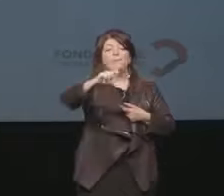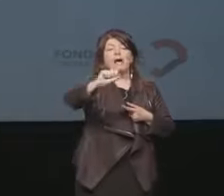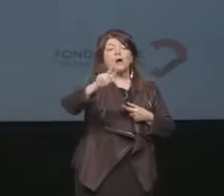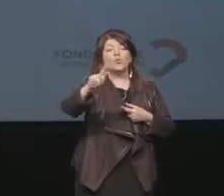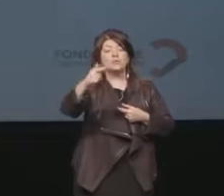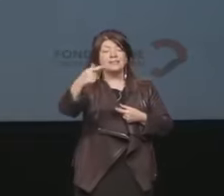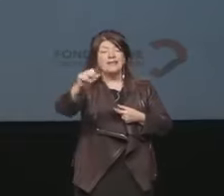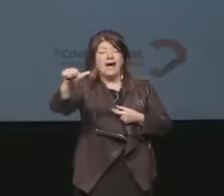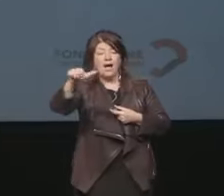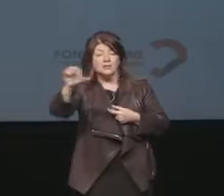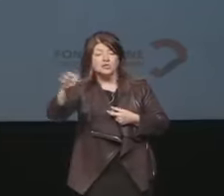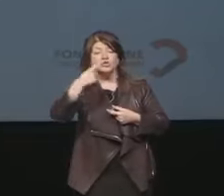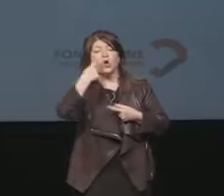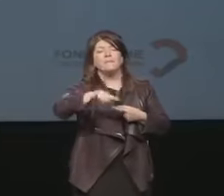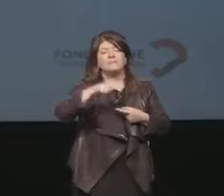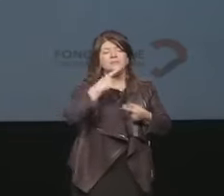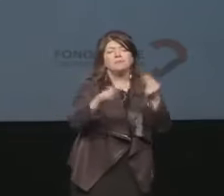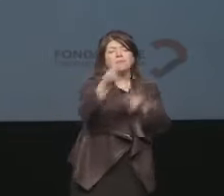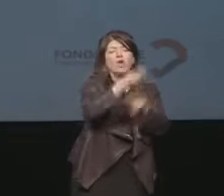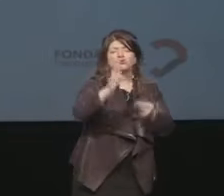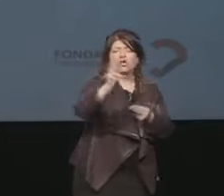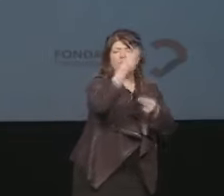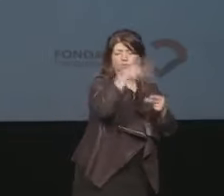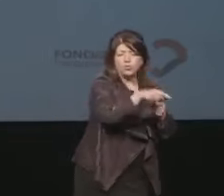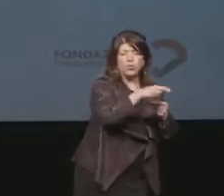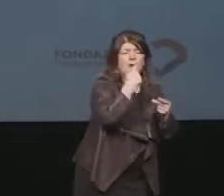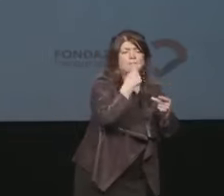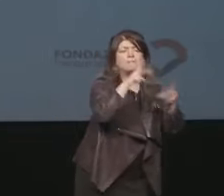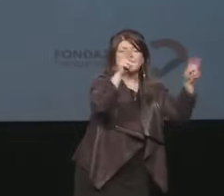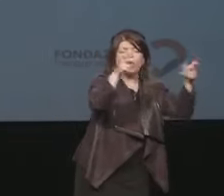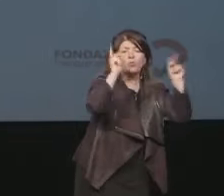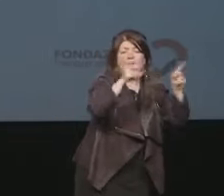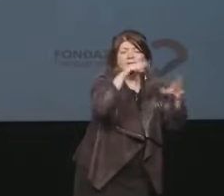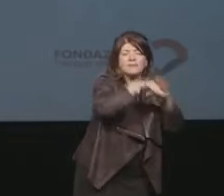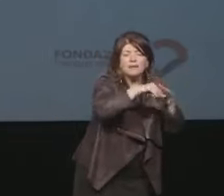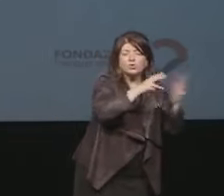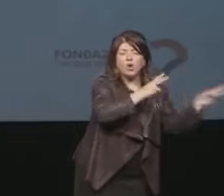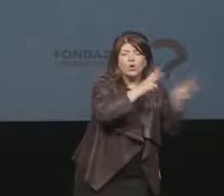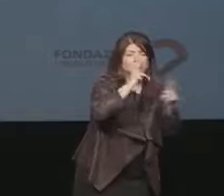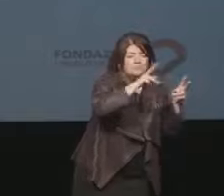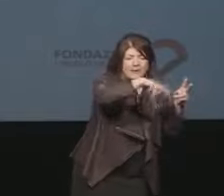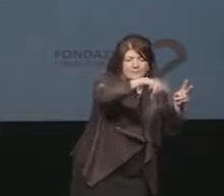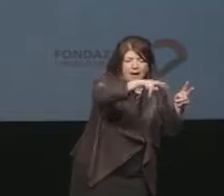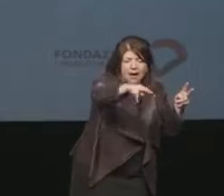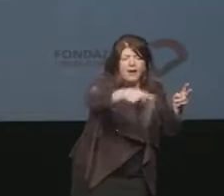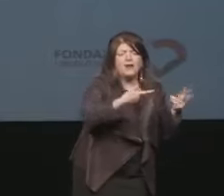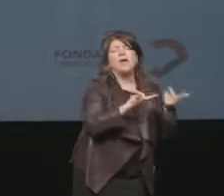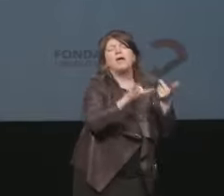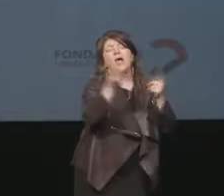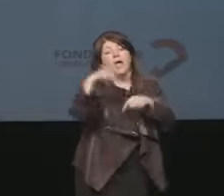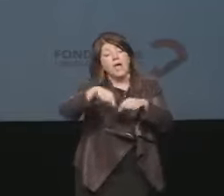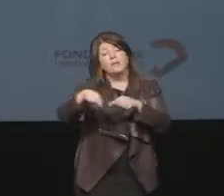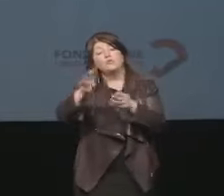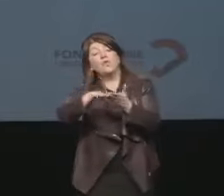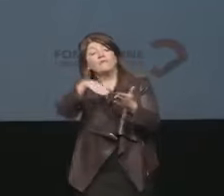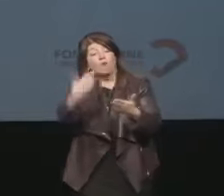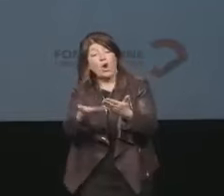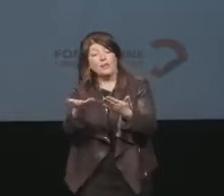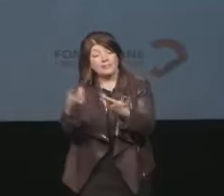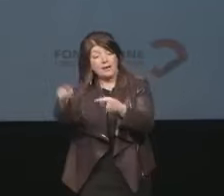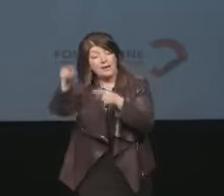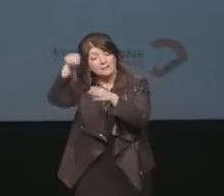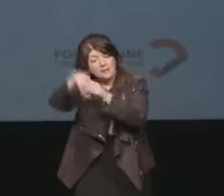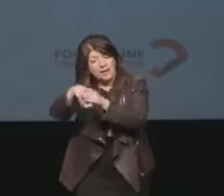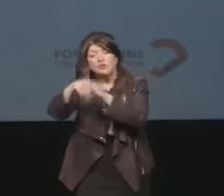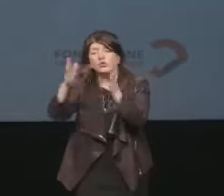sono pagina in corsia con le letture negli ospedali e volta pagina nelle case circondariali. In